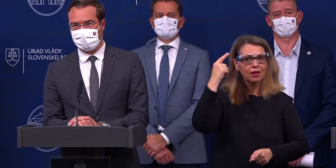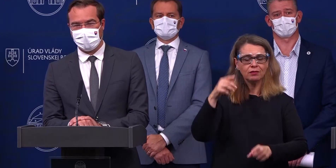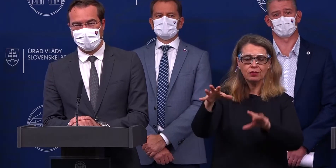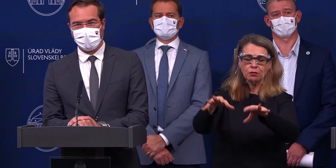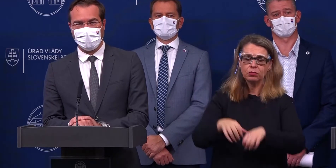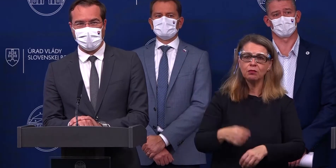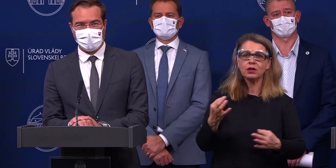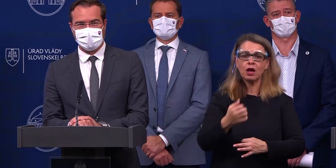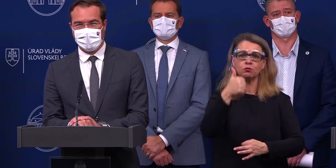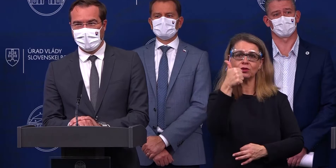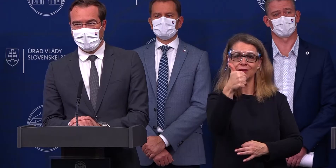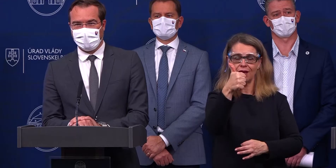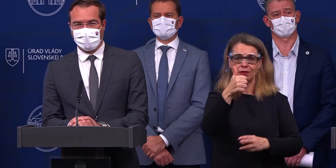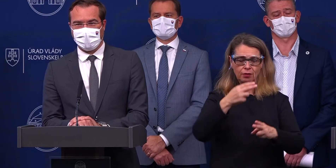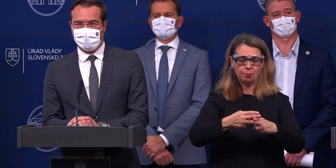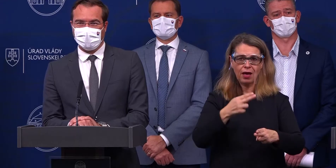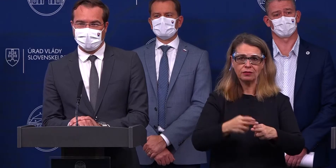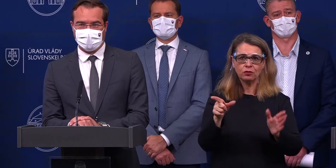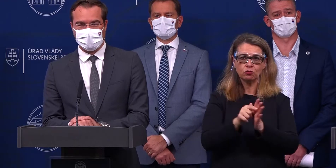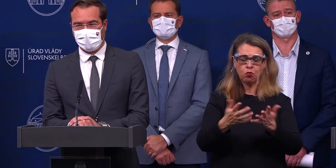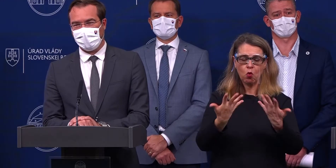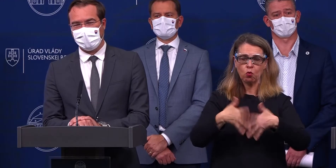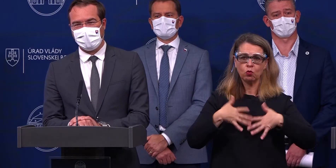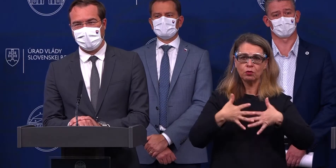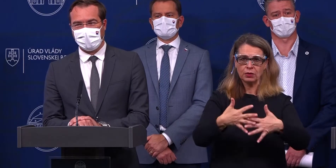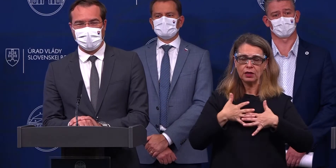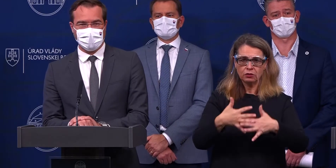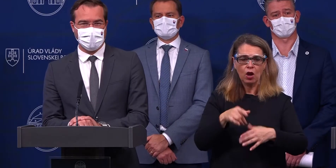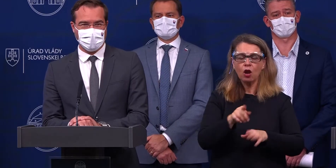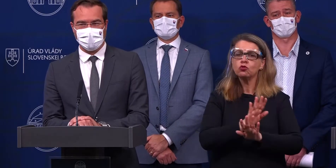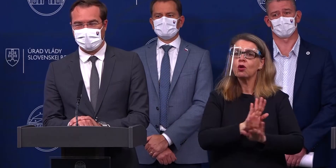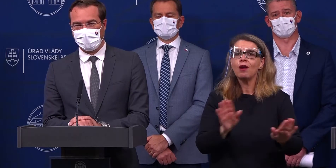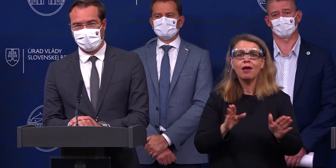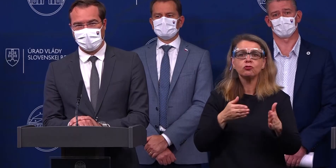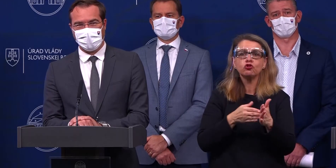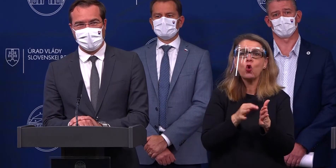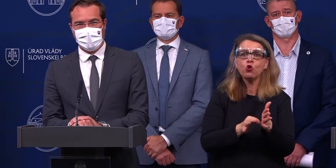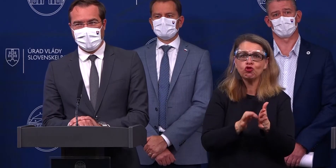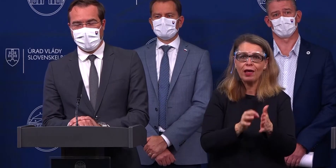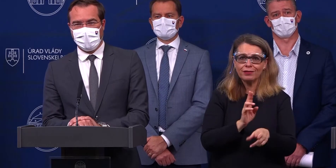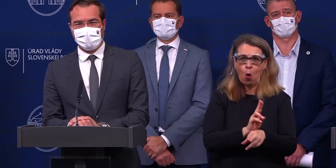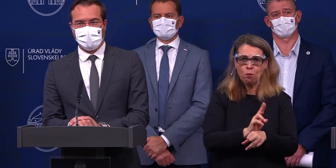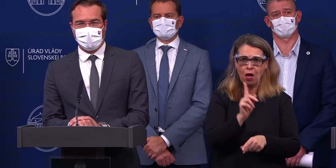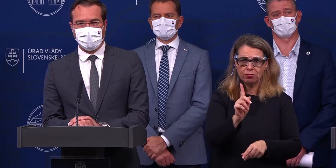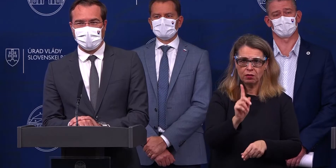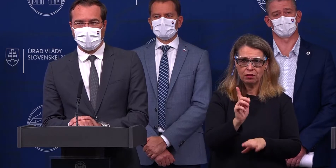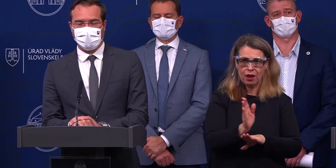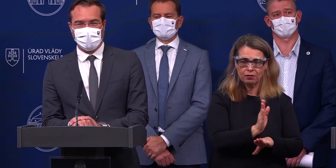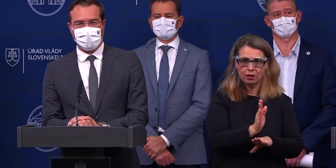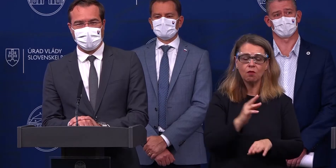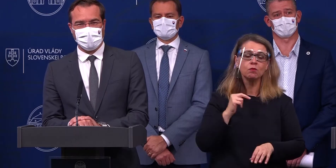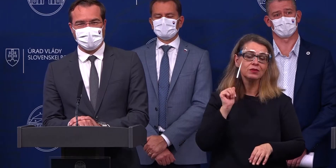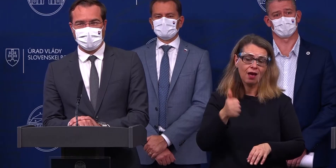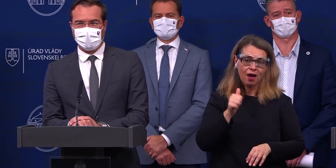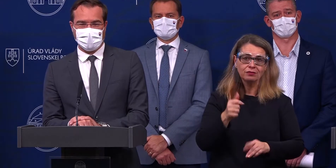pacienta s týmto ochorením prijať. Avšak to je len dočasné opatrenie, ako hovorím, pondelok sa rozhodne, akým spôsobom sa